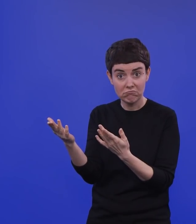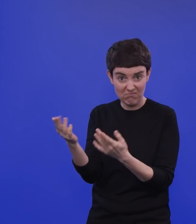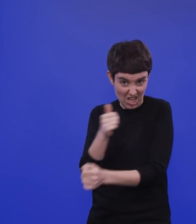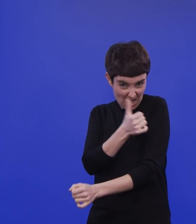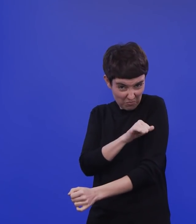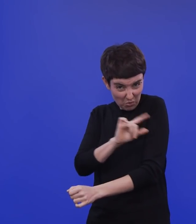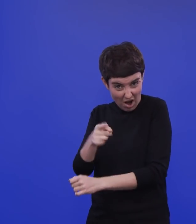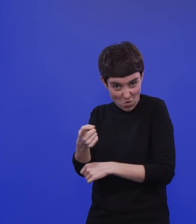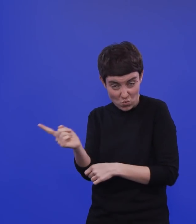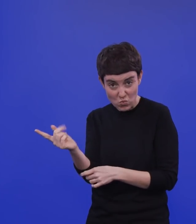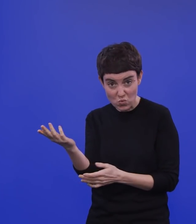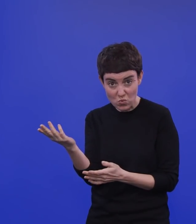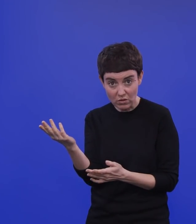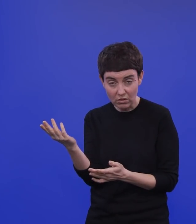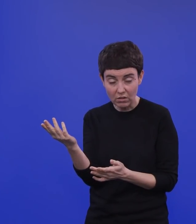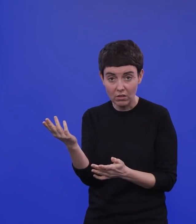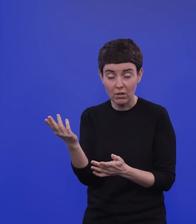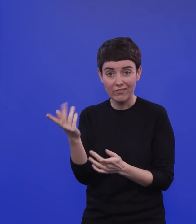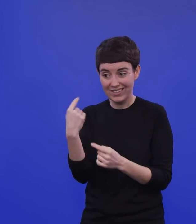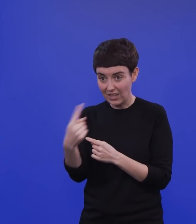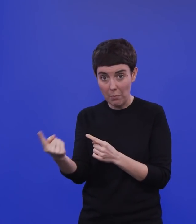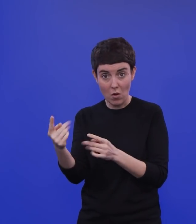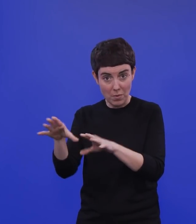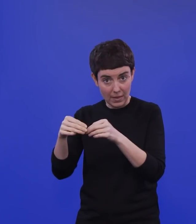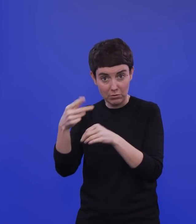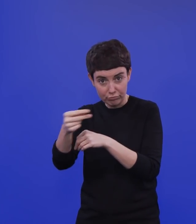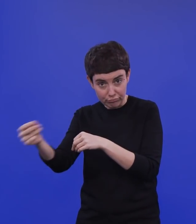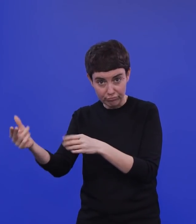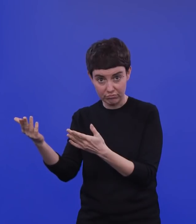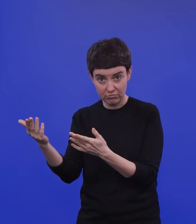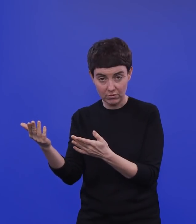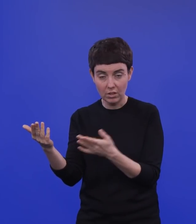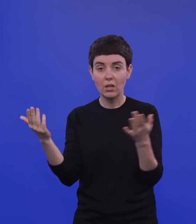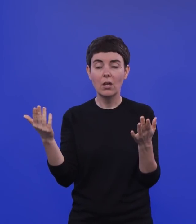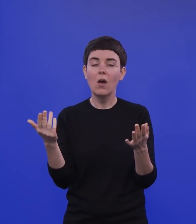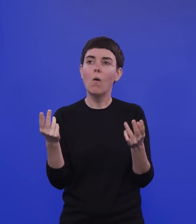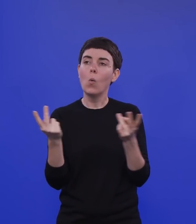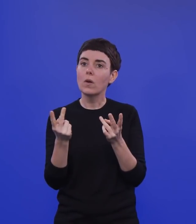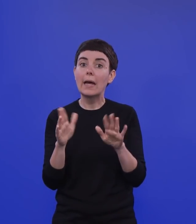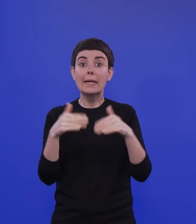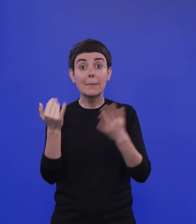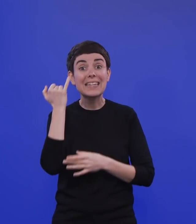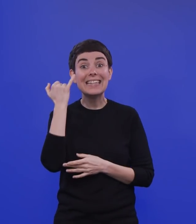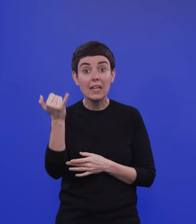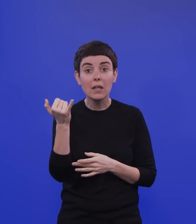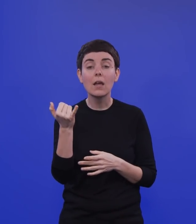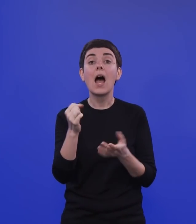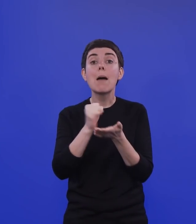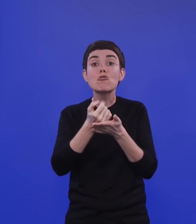mit einbezogen? Wie kann man eigentlich vorwärtskommen bei der Idee, dass vielleicht sogar in Apotheken geimpft werden